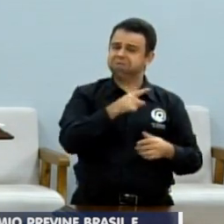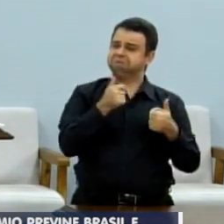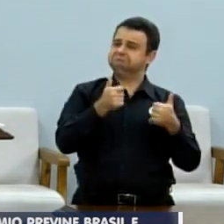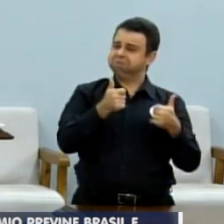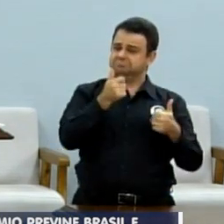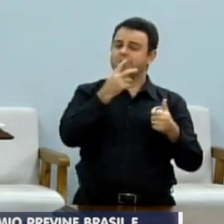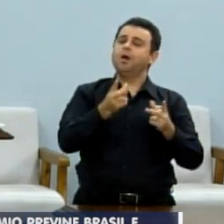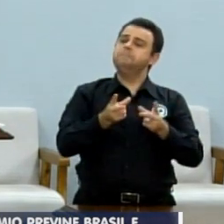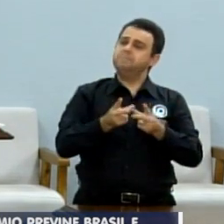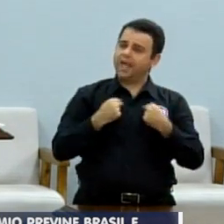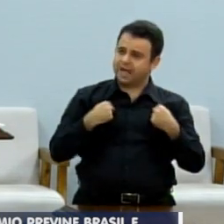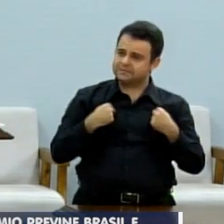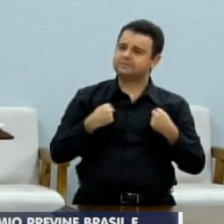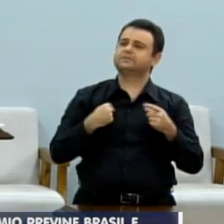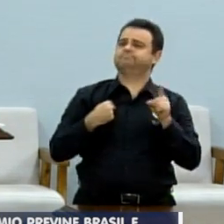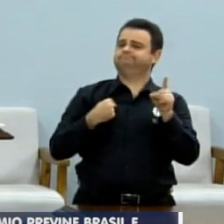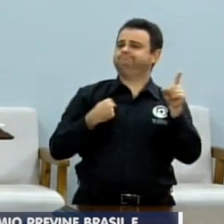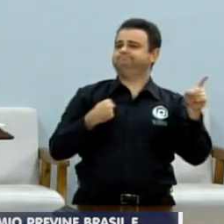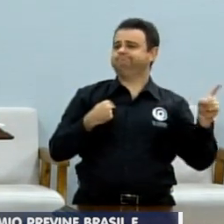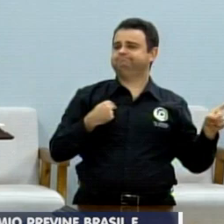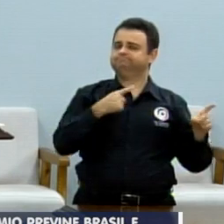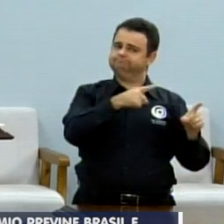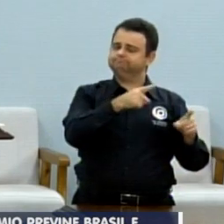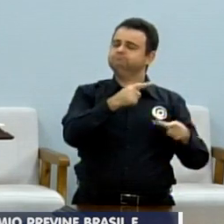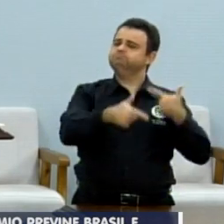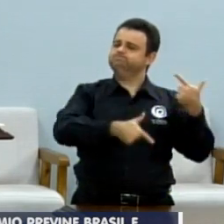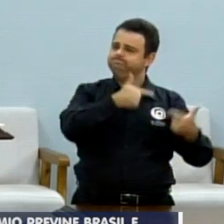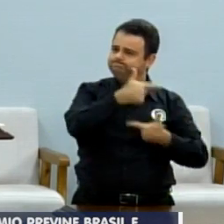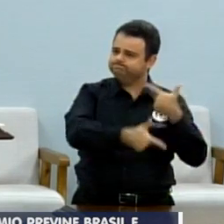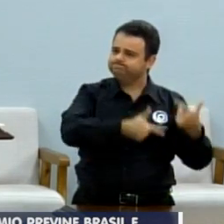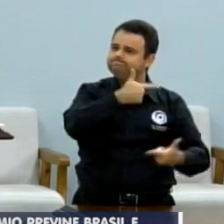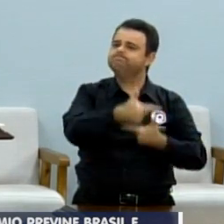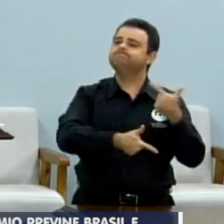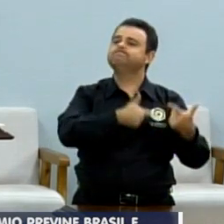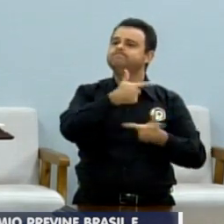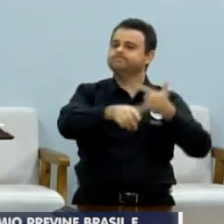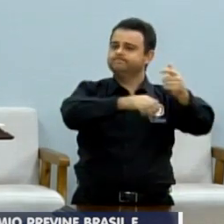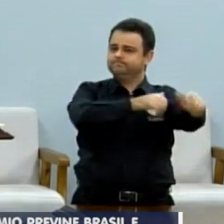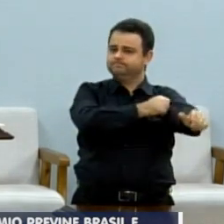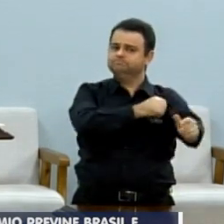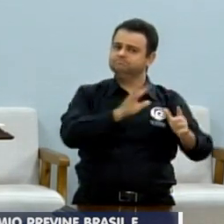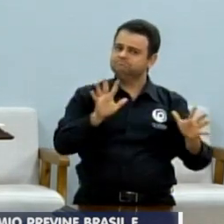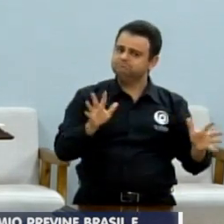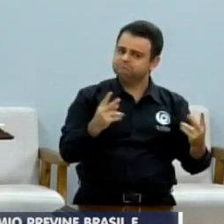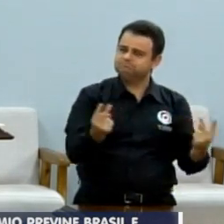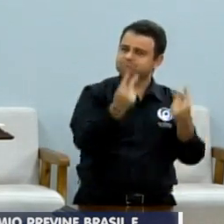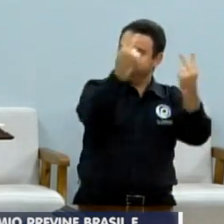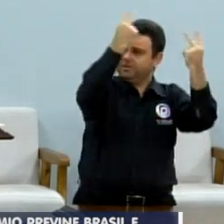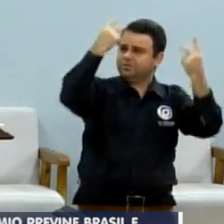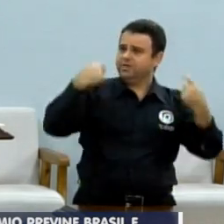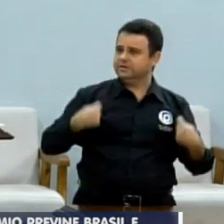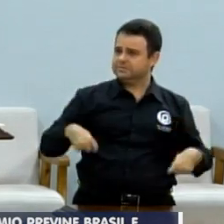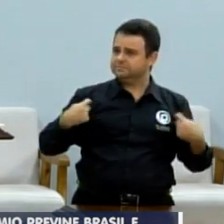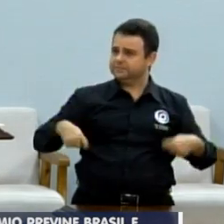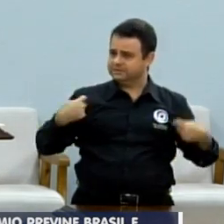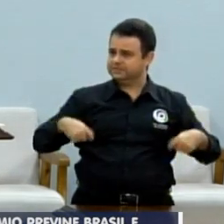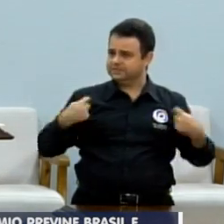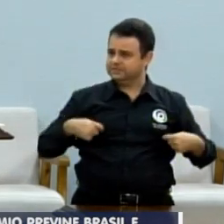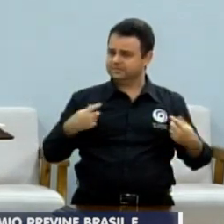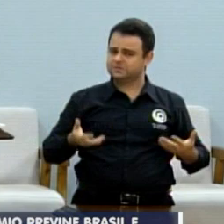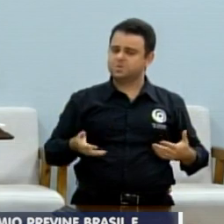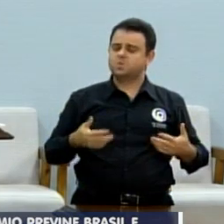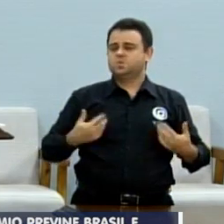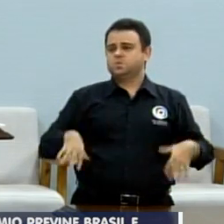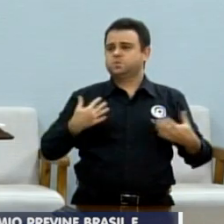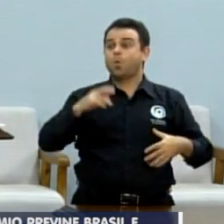vez, mais um minuto, por favor, em vez de aumentarem, valorizarem, dê valor para os músicos